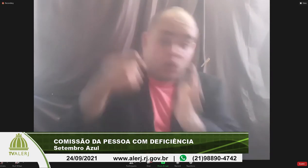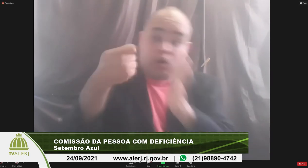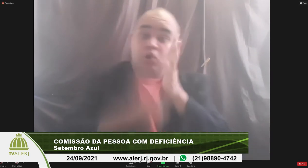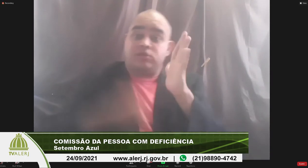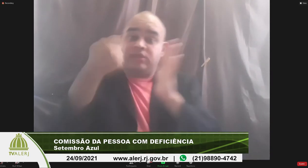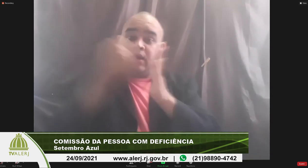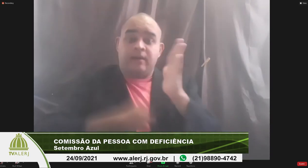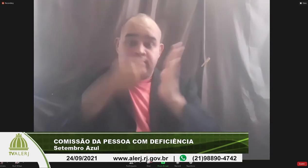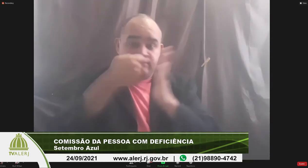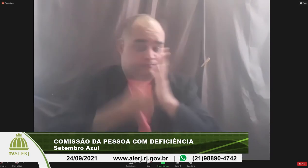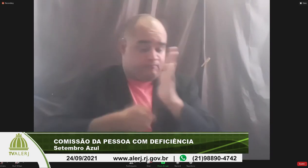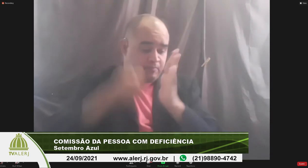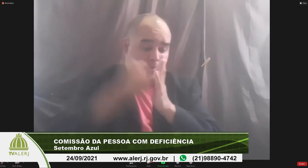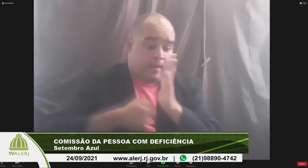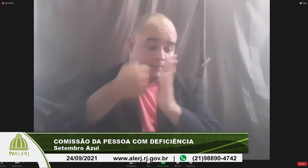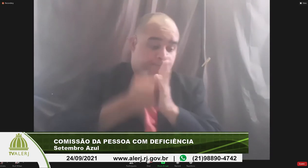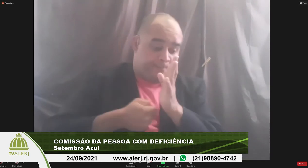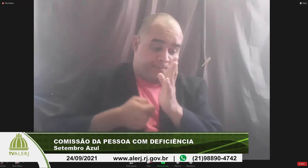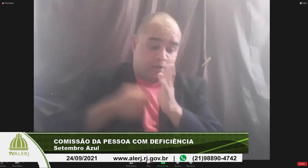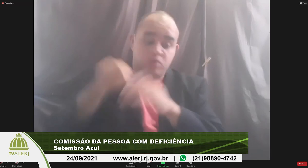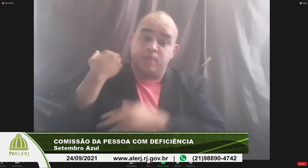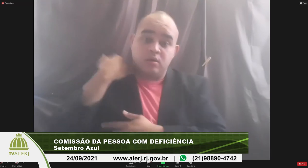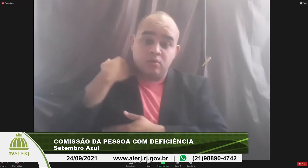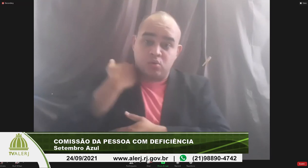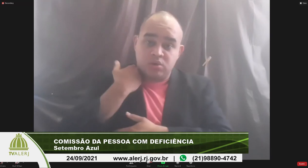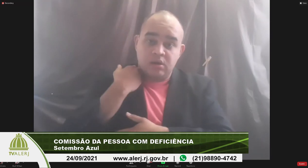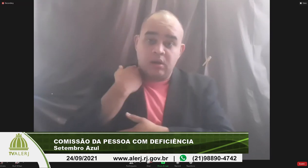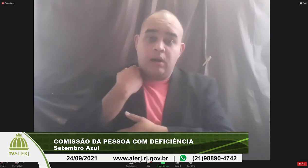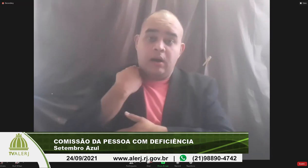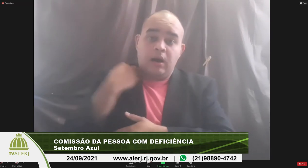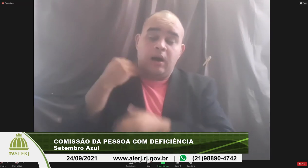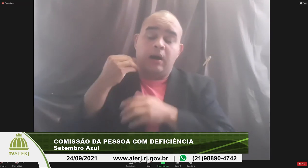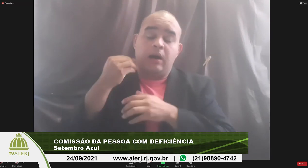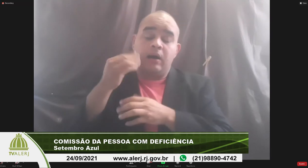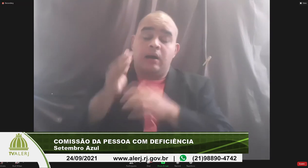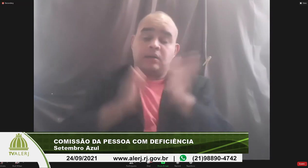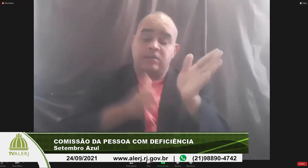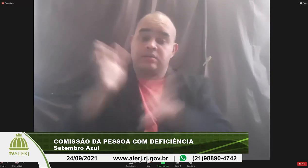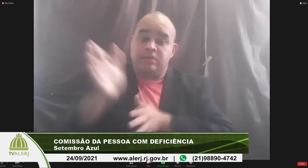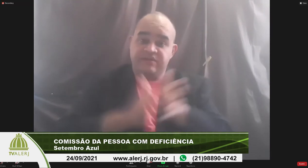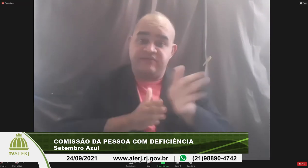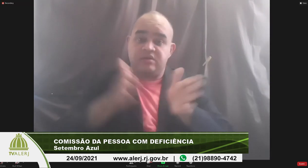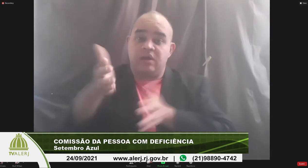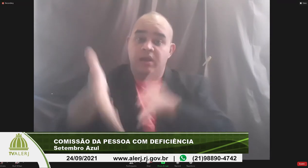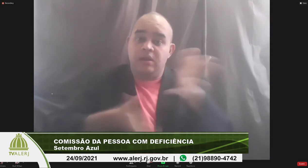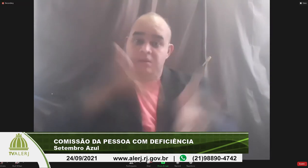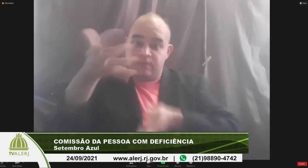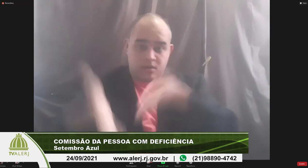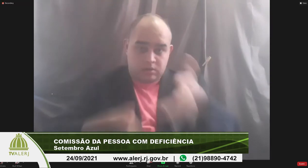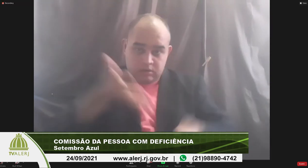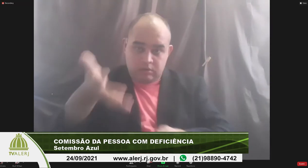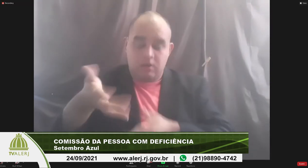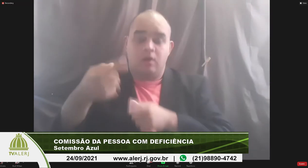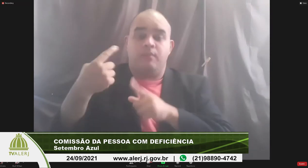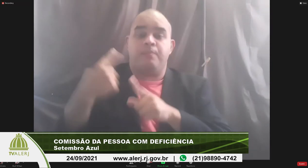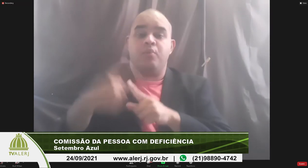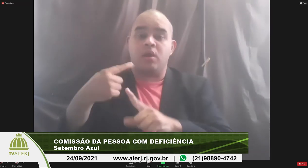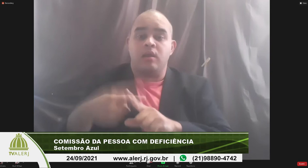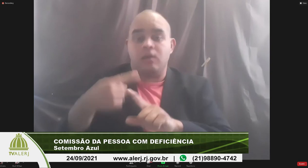lutar pelos bancos acessíveis em Libras